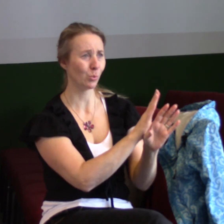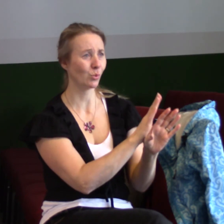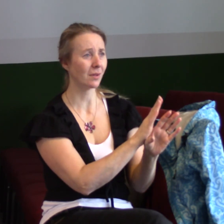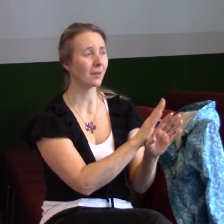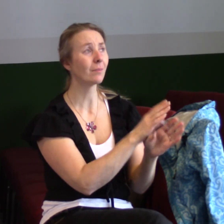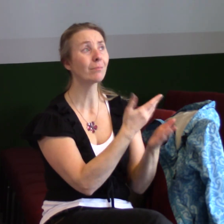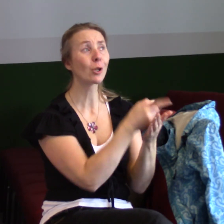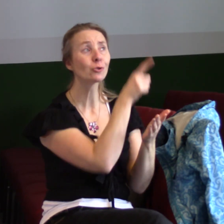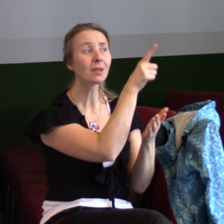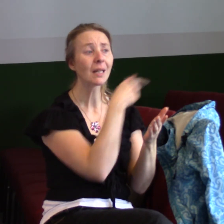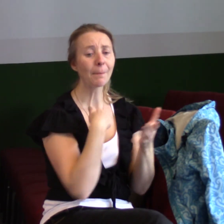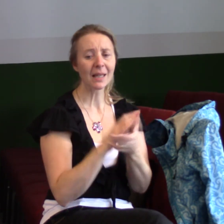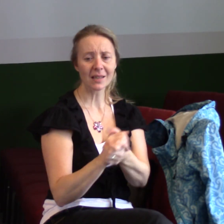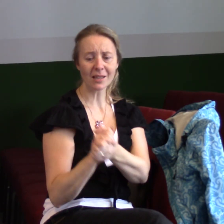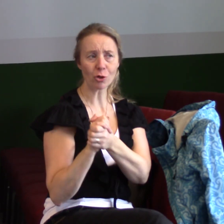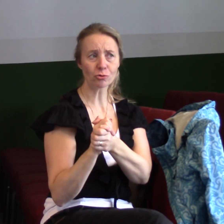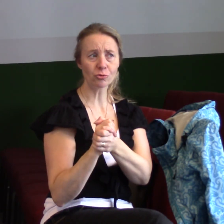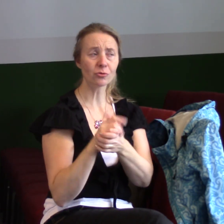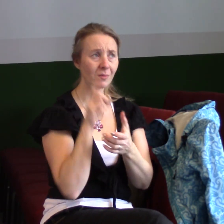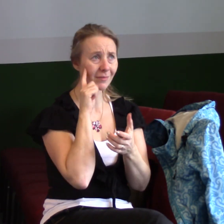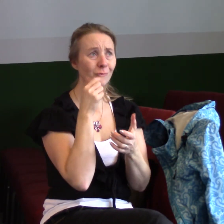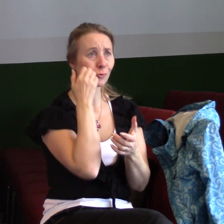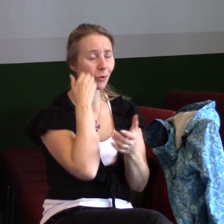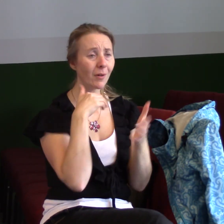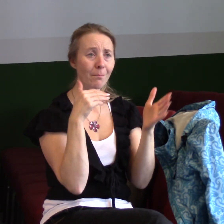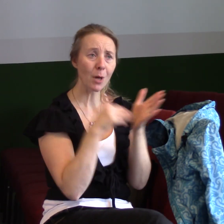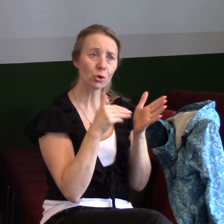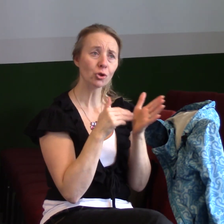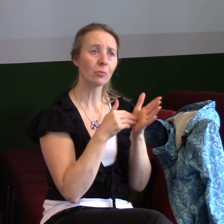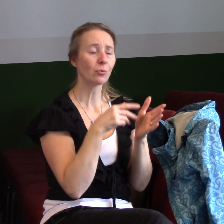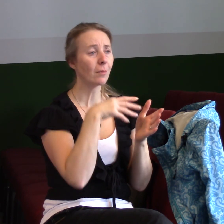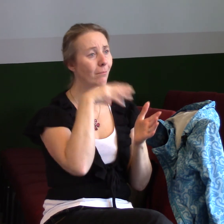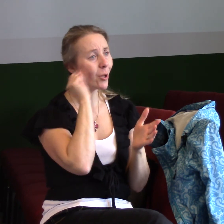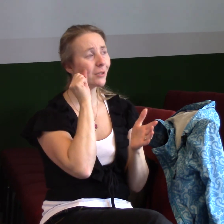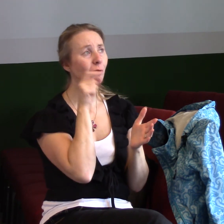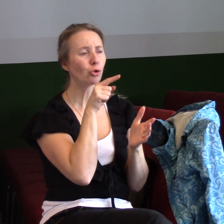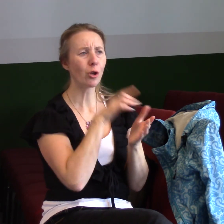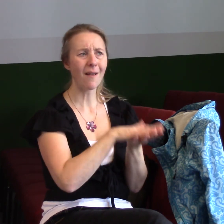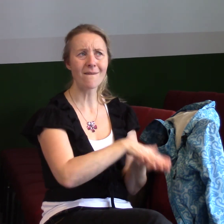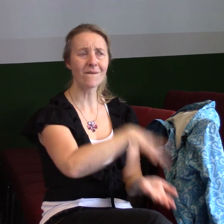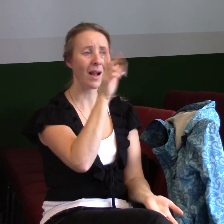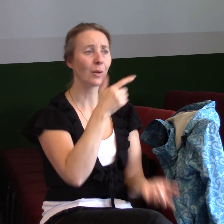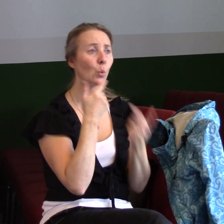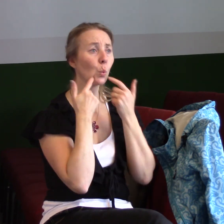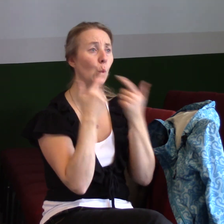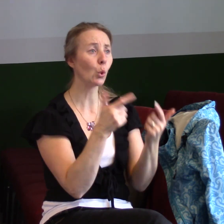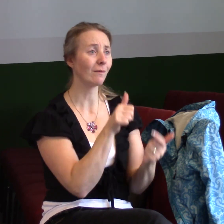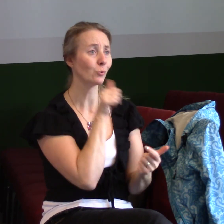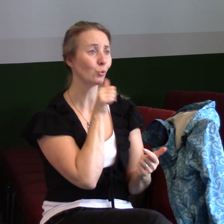Víte, a my potřebujeme porozumět, že tohleto je obrovská duchovní zkušenost. To je zkušenost, která je